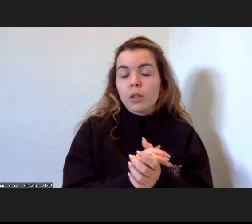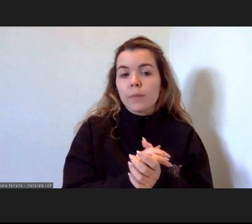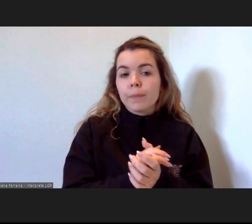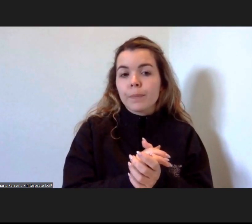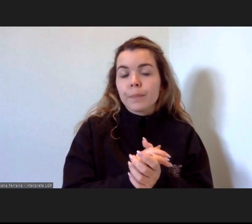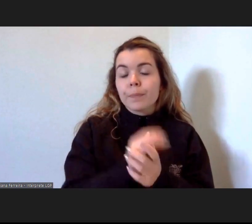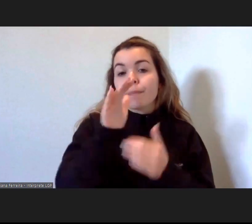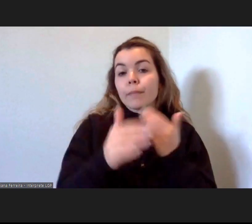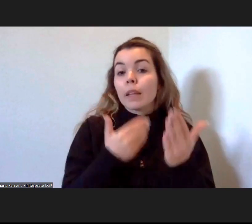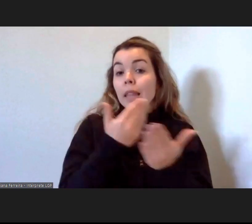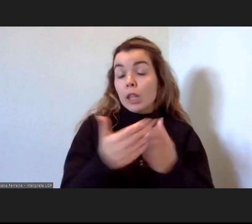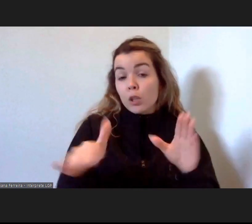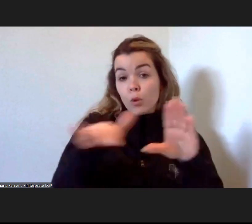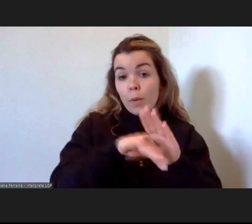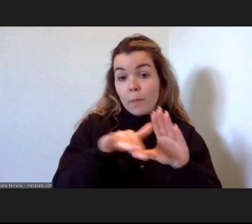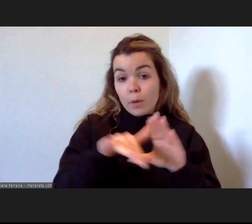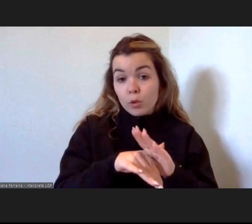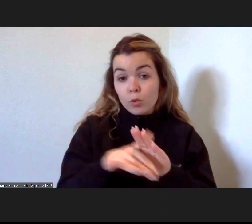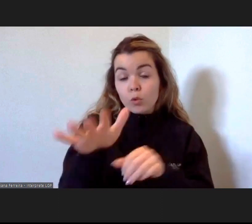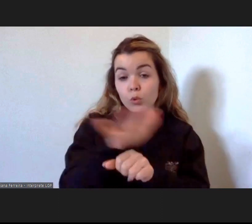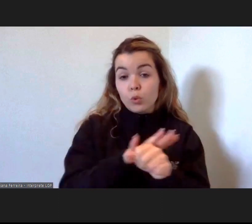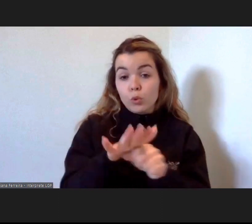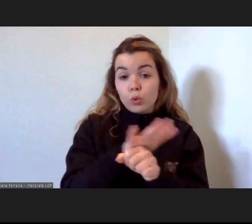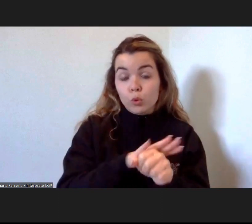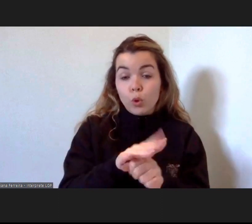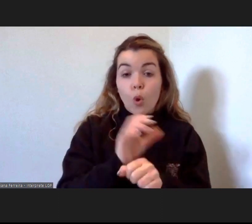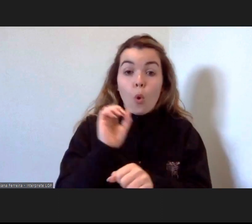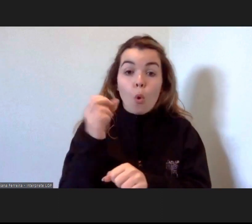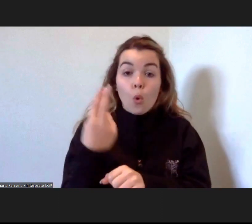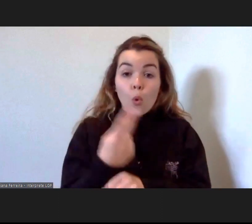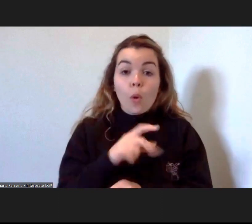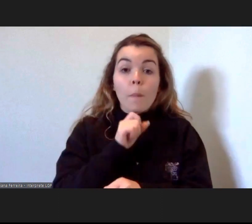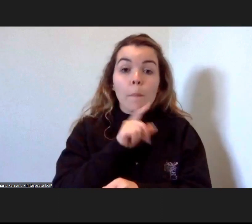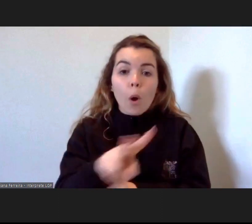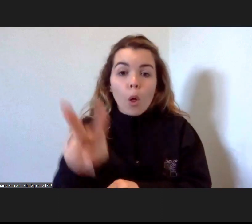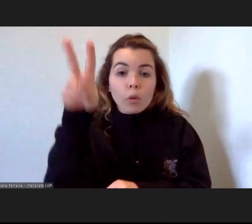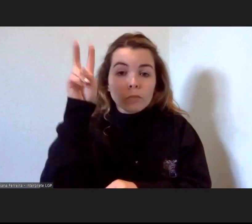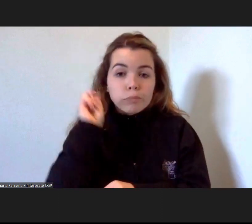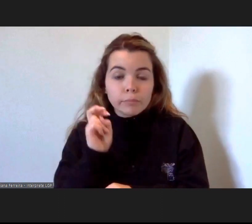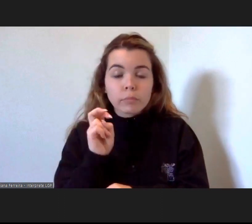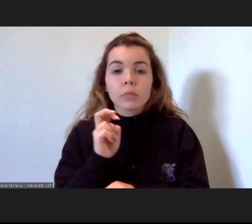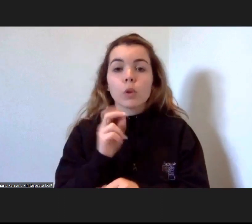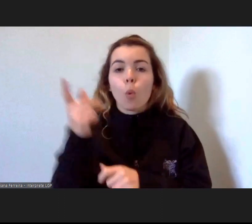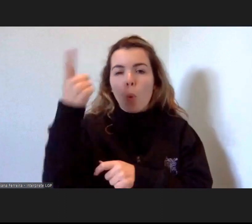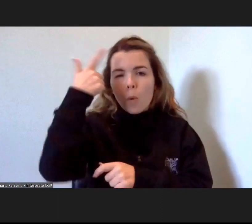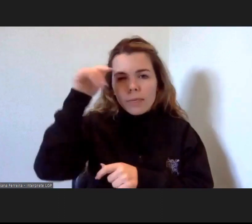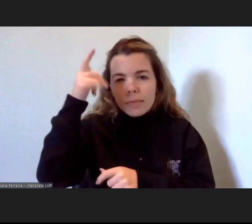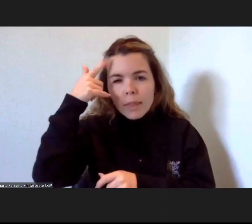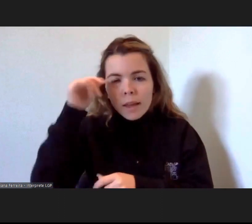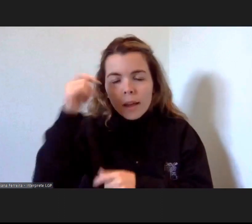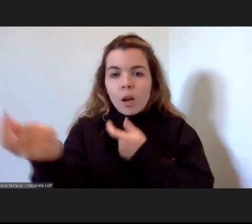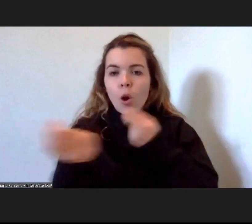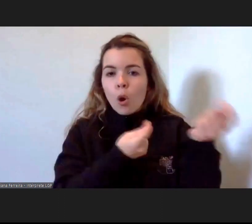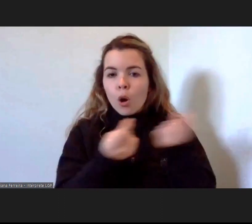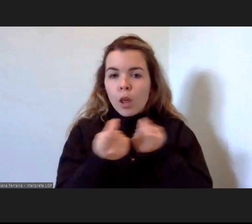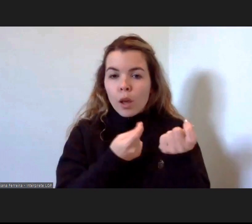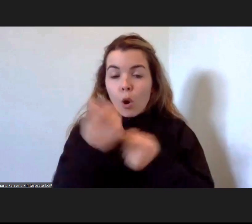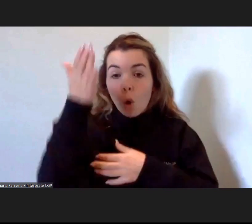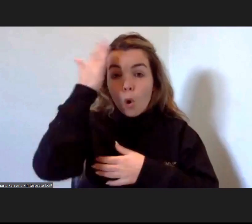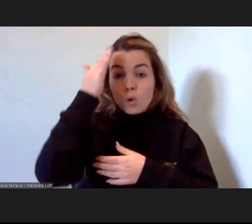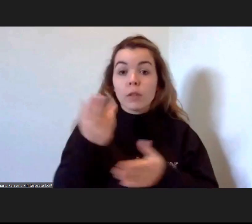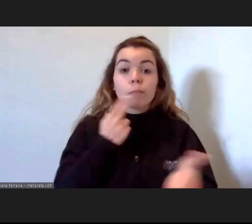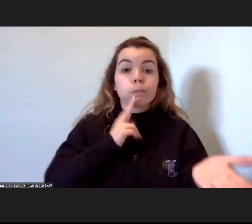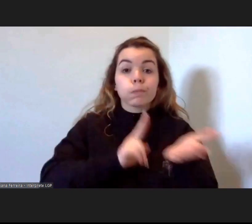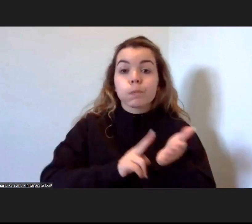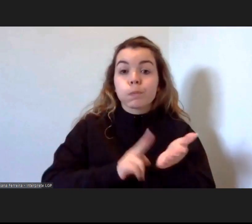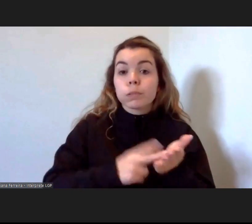a participação em contextos onde se possam fazer ouvir com as ideias organizadas e conscientes da realidade do nosso país e